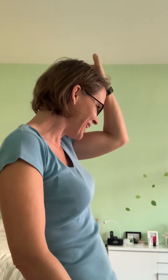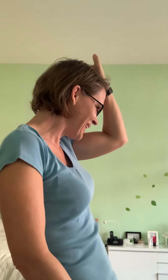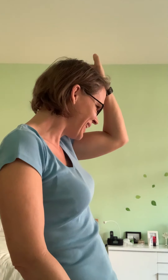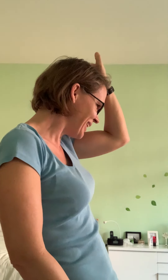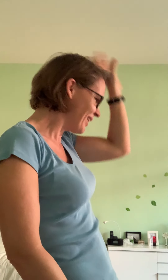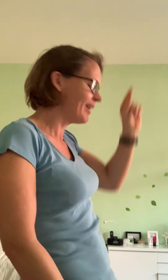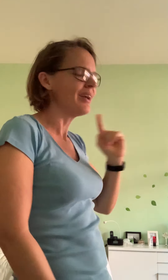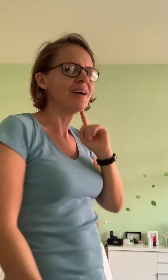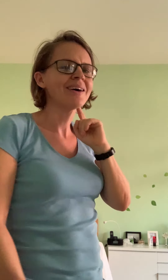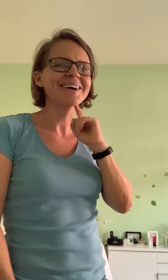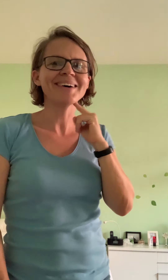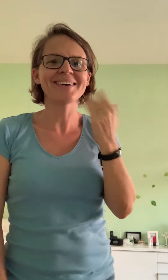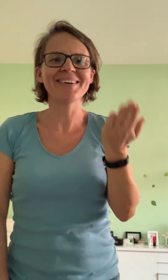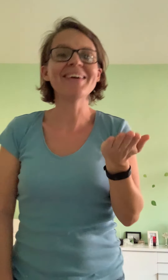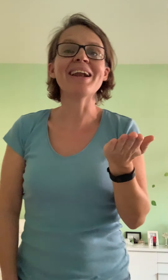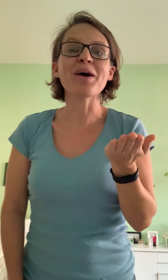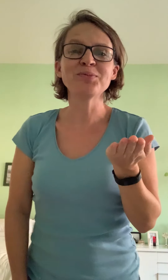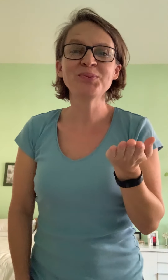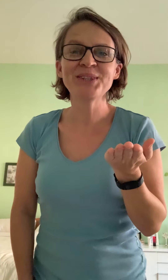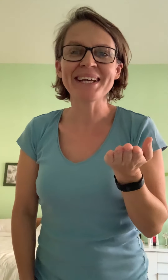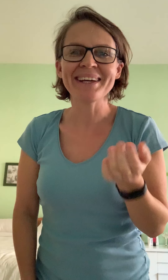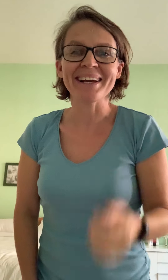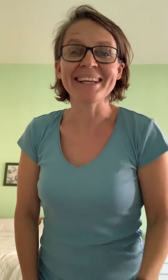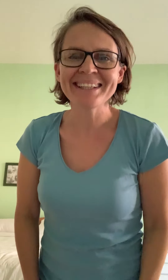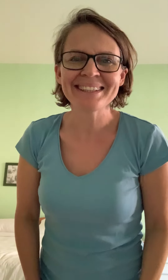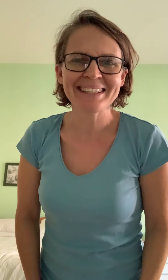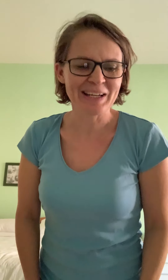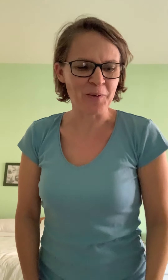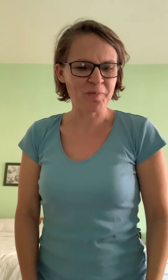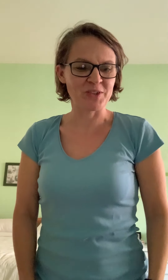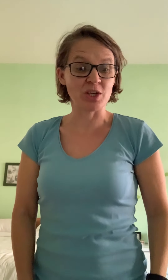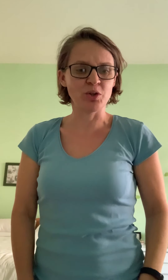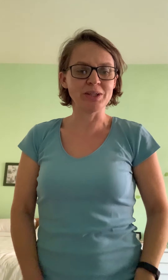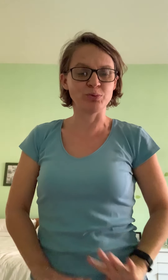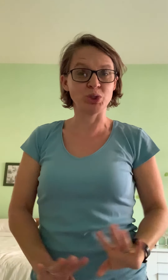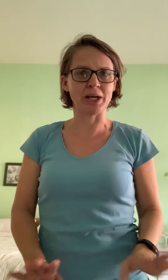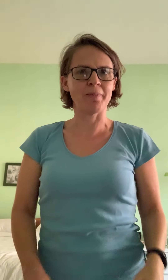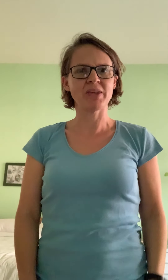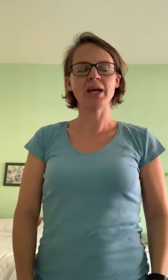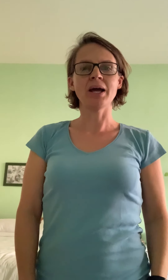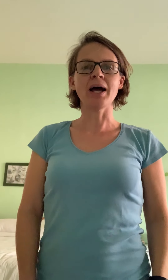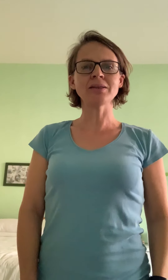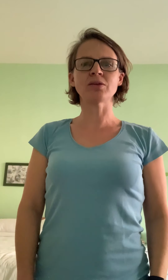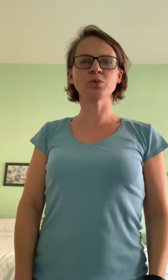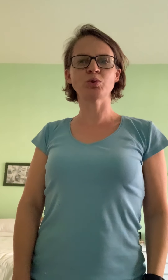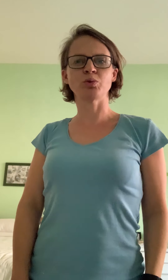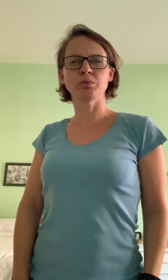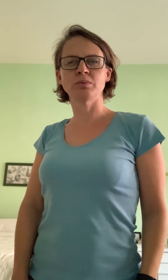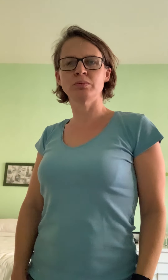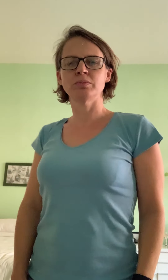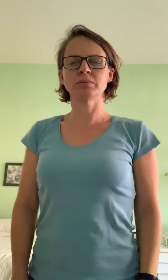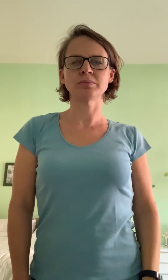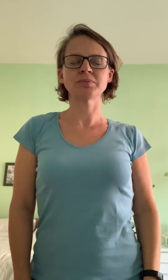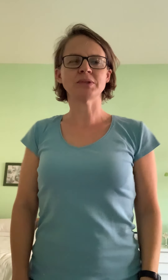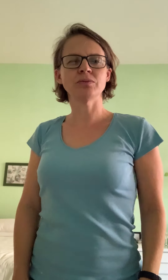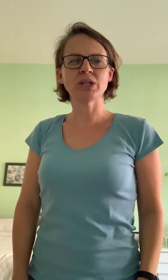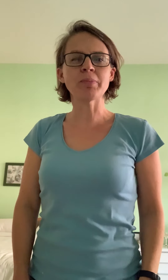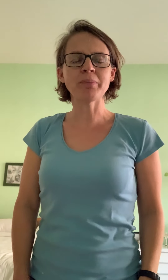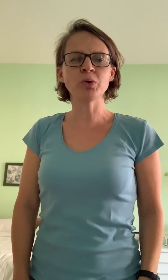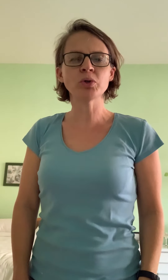Fougère. La fougère, excellent. J'adore les fougères. Attention. Vous êtes prêts pour l